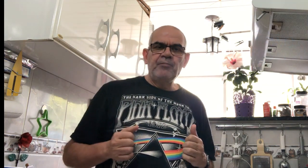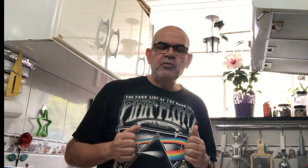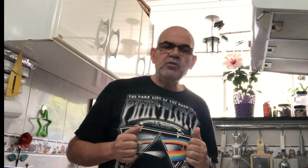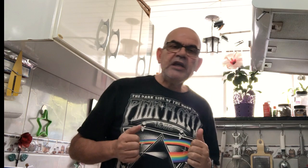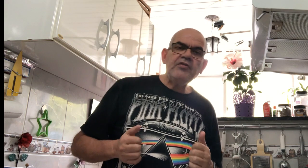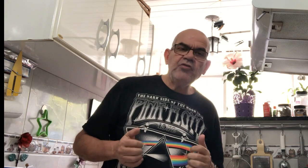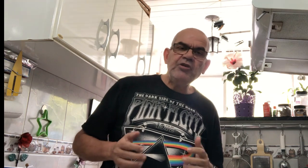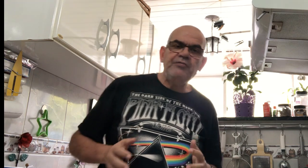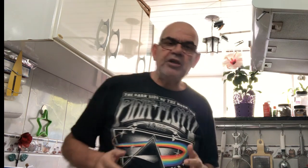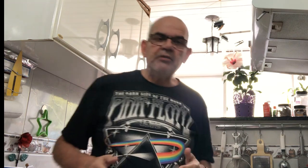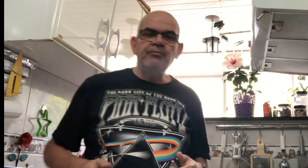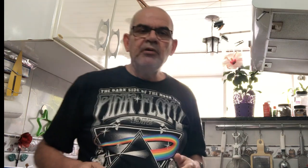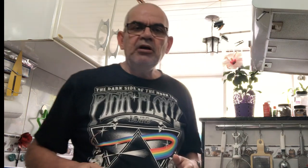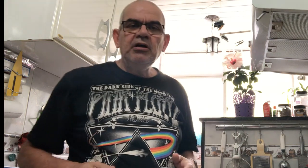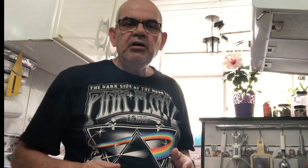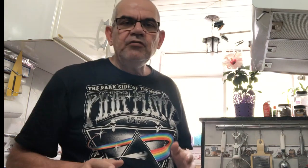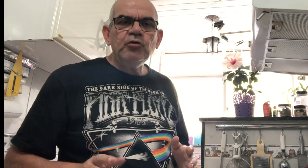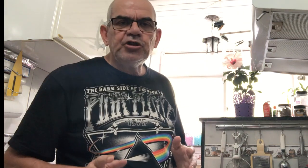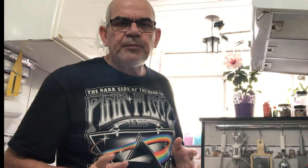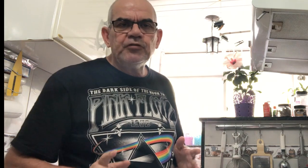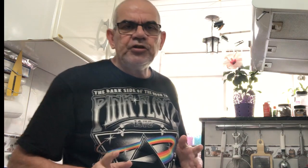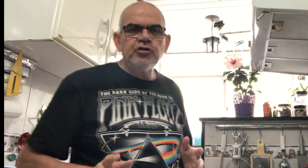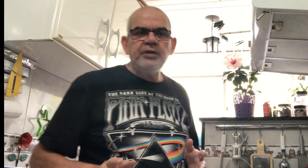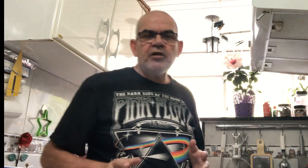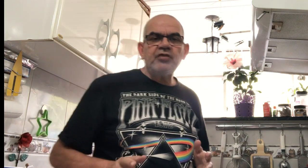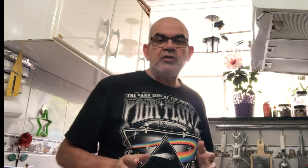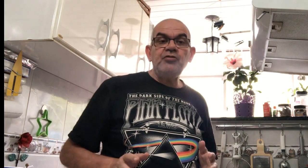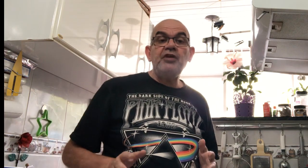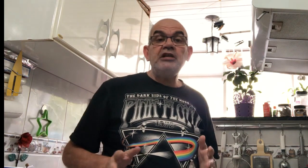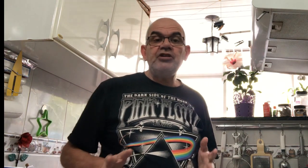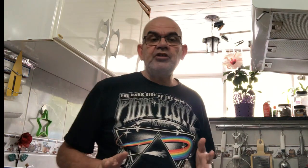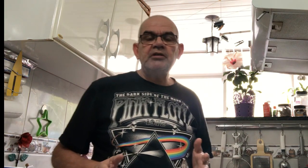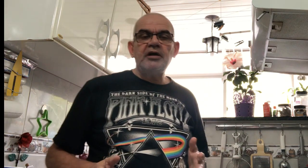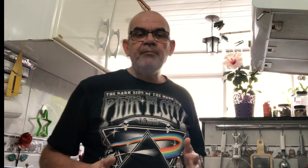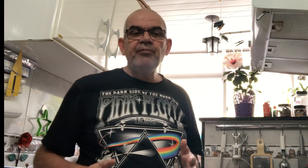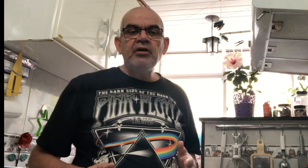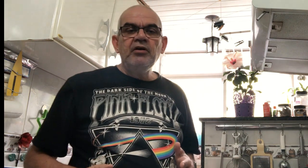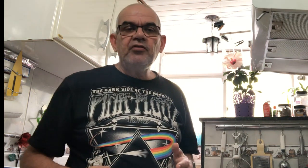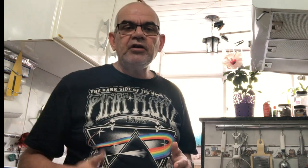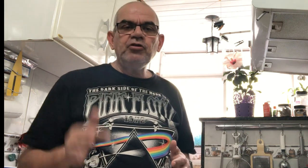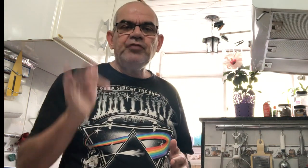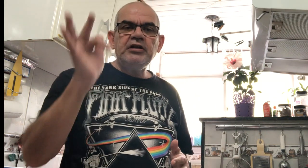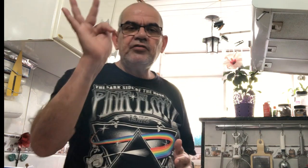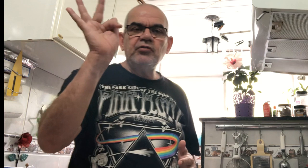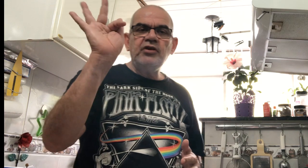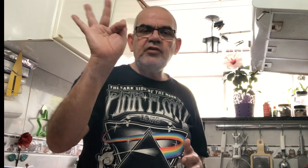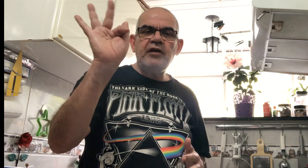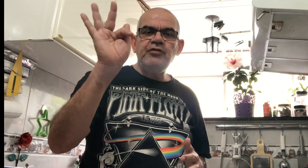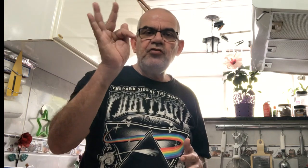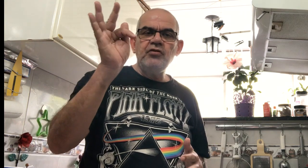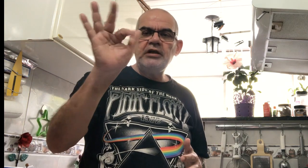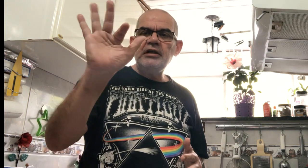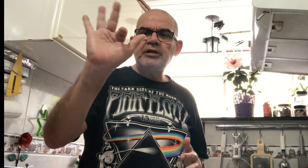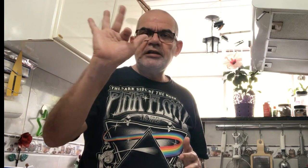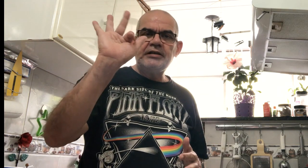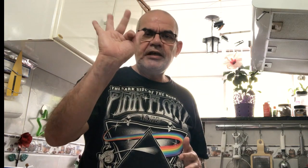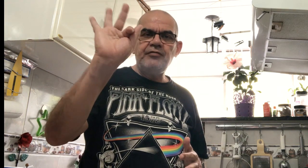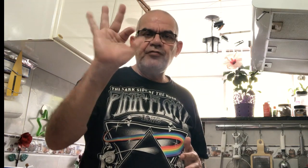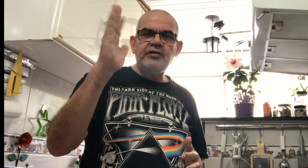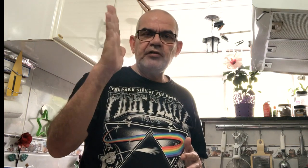O que isso significa? Eu vou mostrar para vocês como é que o sinal de feliz. Sinal de feliz são dois Fs. Olha, lembra da letra F? Faz aí